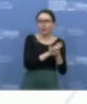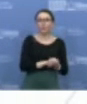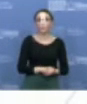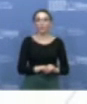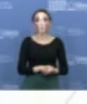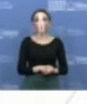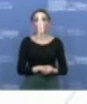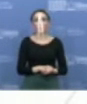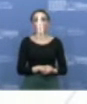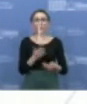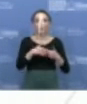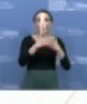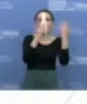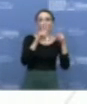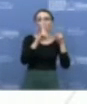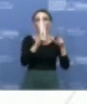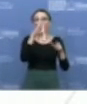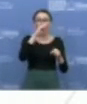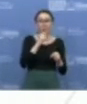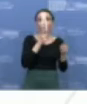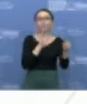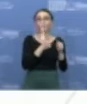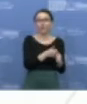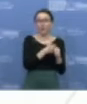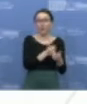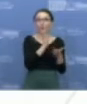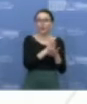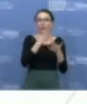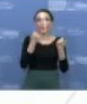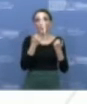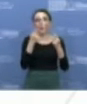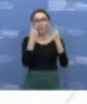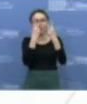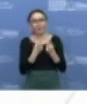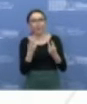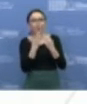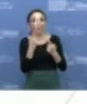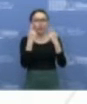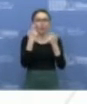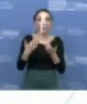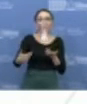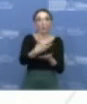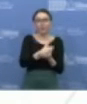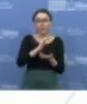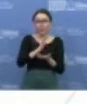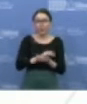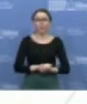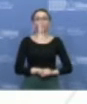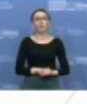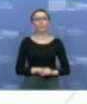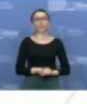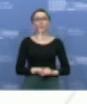statusą dienos užduočių baigymo, taipogi tyrimų duomenis, jeigu jie bus programėlėje,